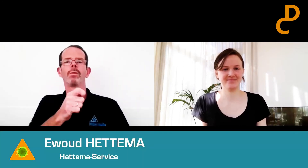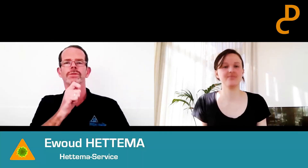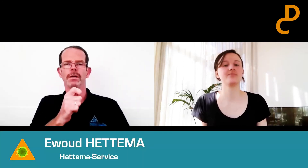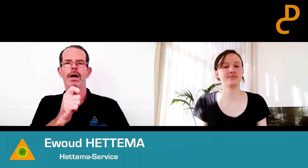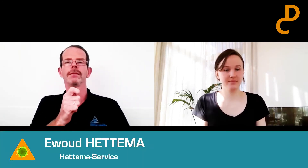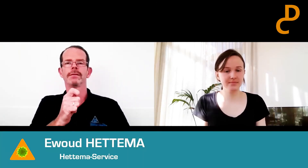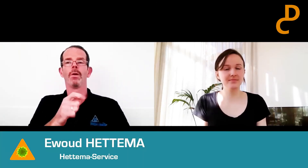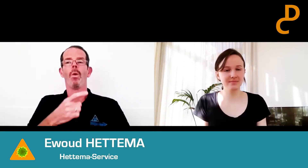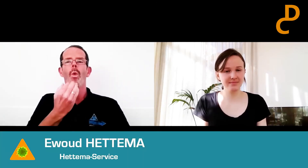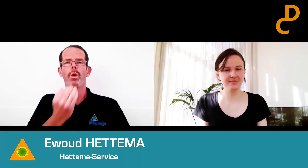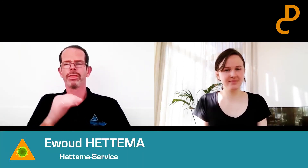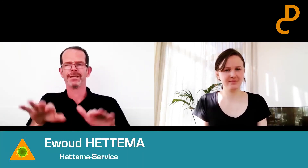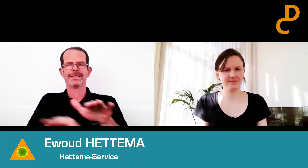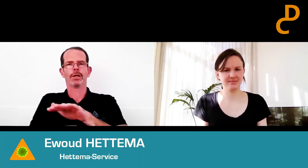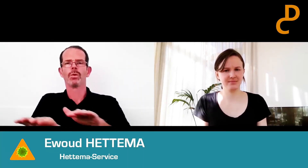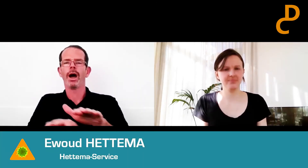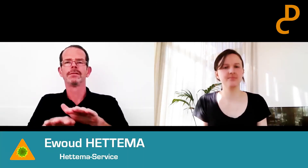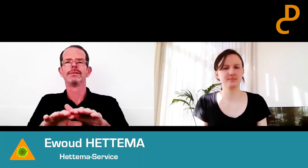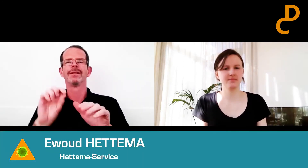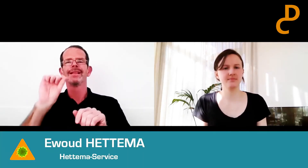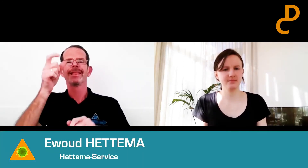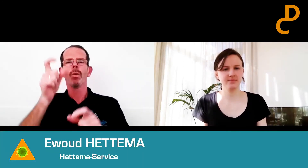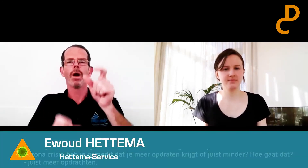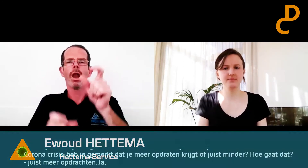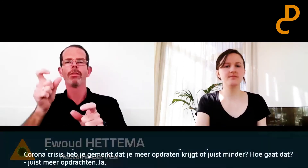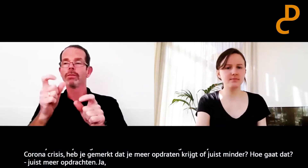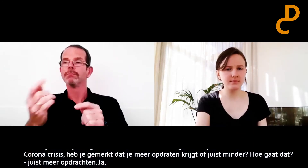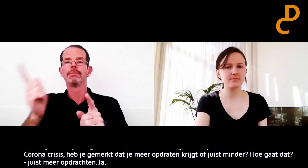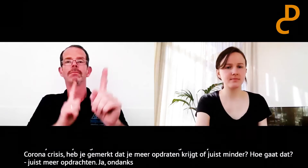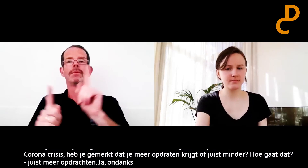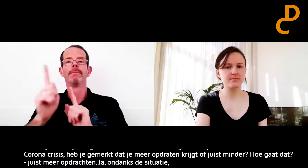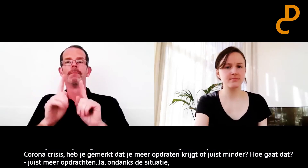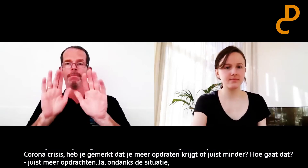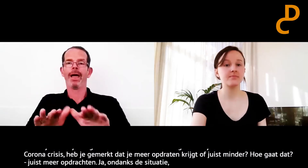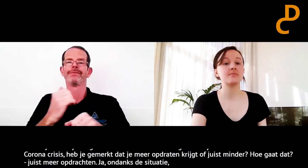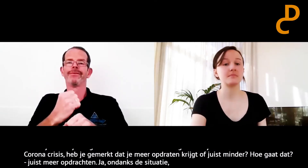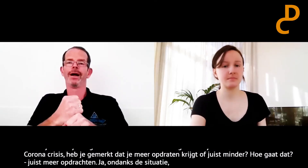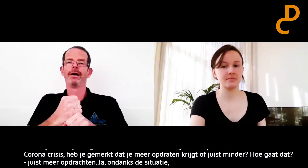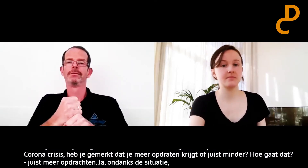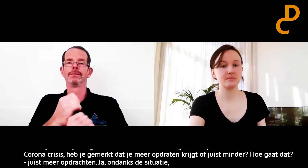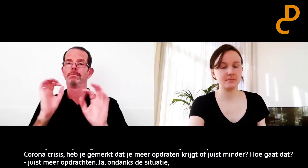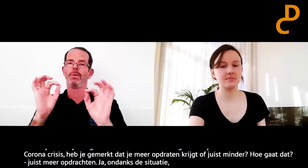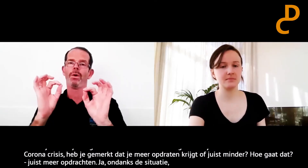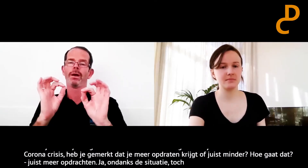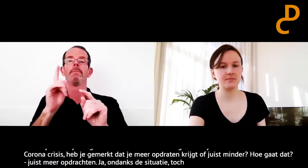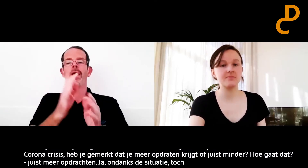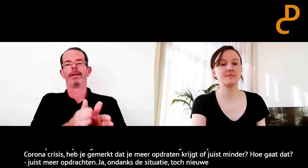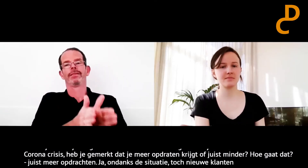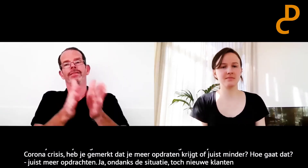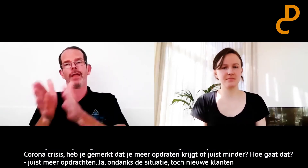Juist meer opdrachten. Ondanks deze situatie. Toch wel nieuwe klanten gekregen. Dus mijn werk blijft. Dus dat is heel erg